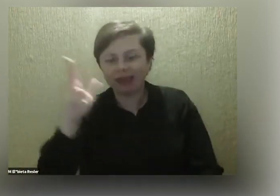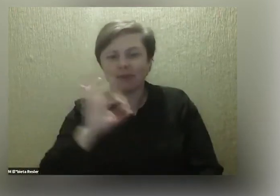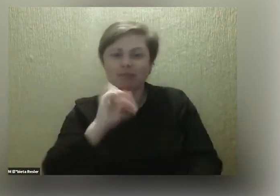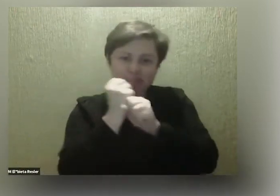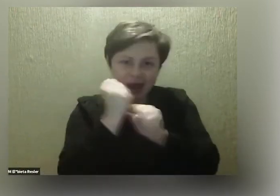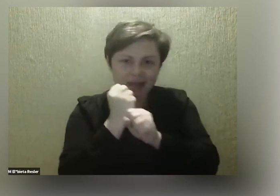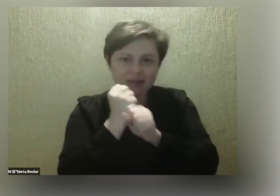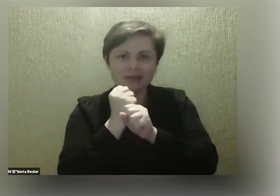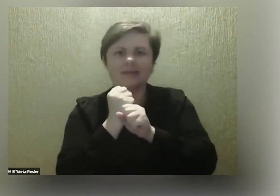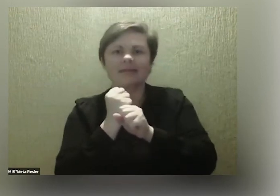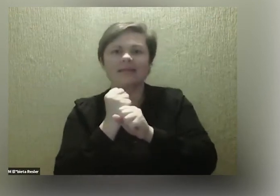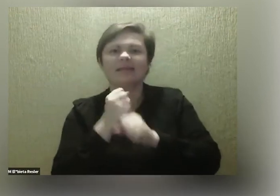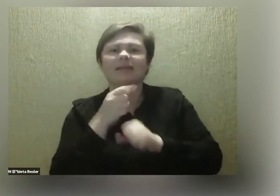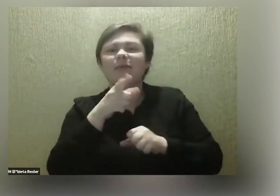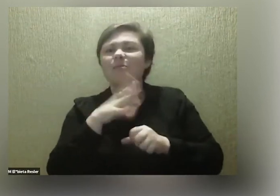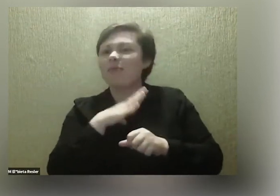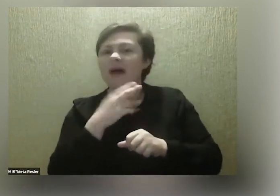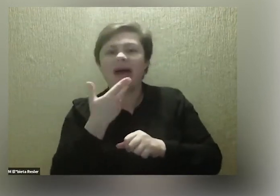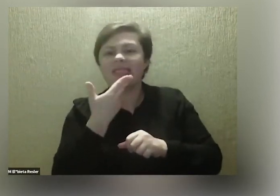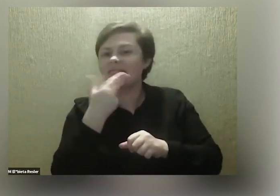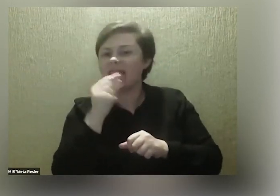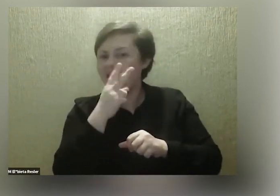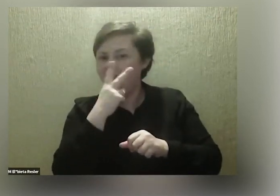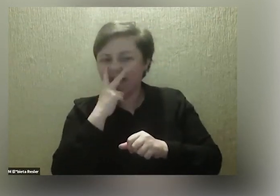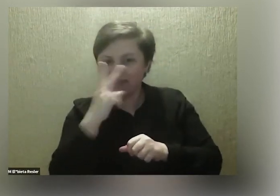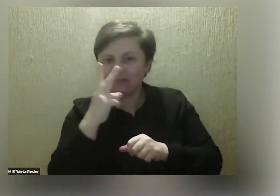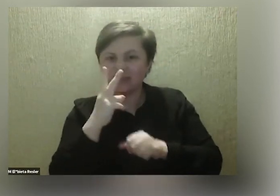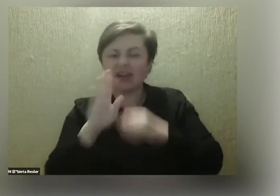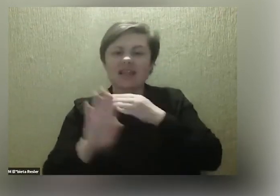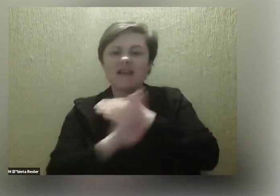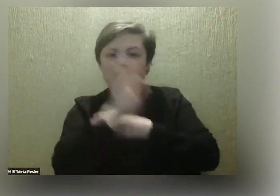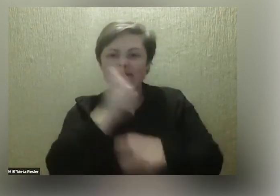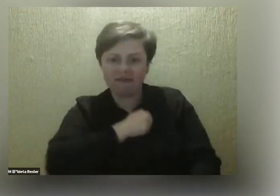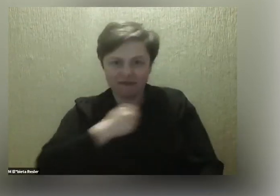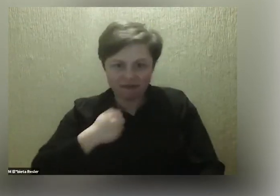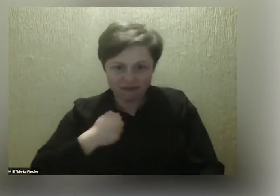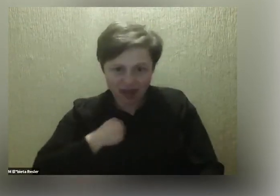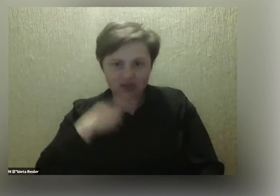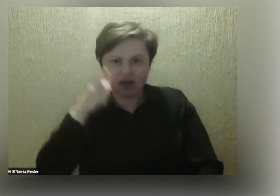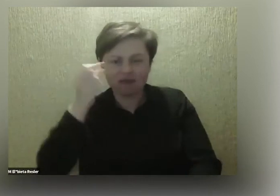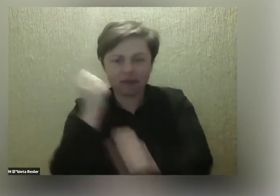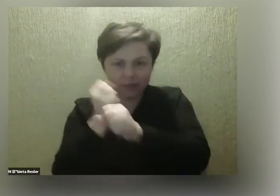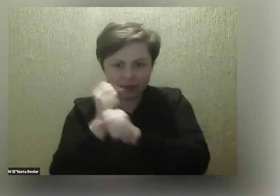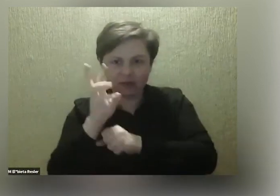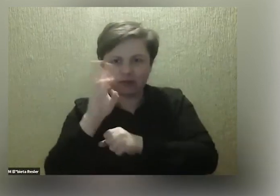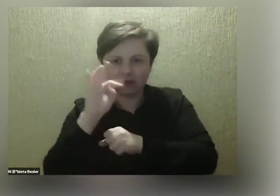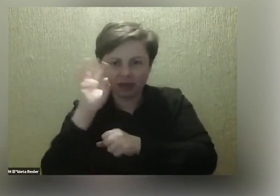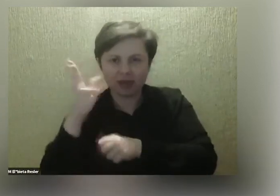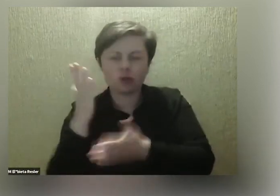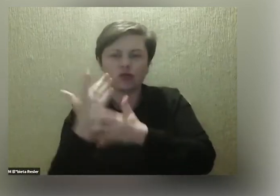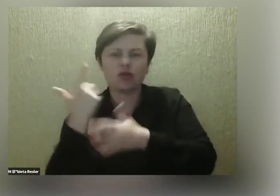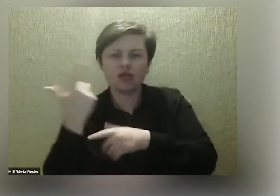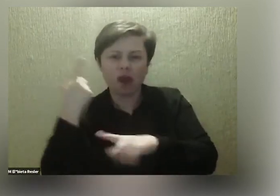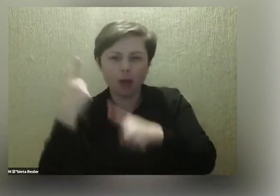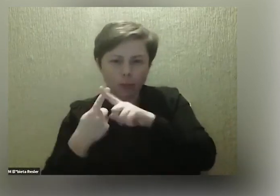Tak, było na niewidzialnej wystawie w Warszawie. Tak. Ja pracowałem na niewidzialnej wystawie już wtedy prawie, no chyba dwa i pół roku